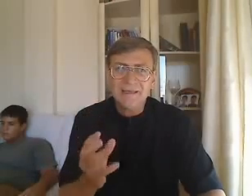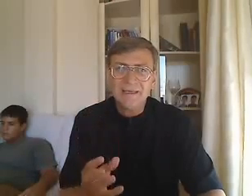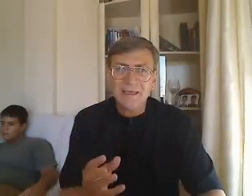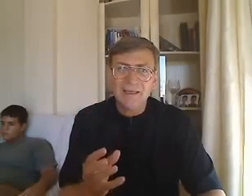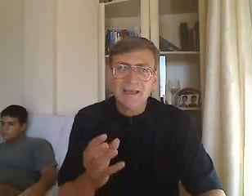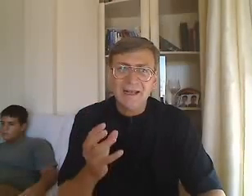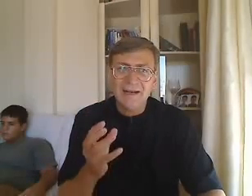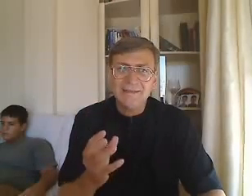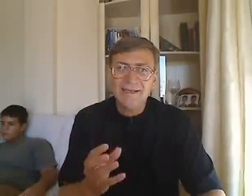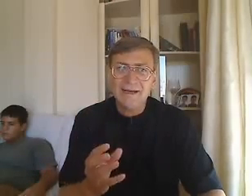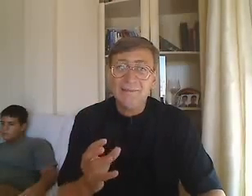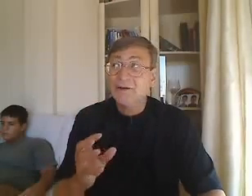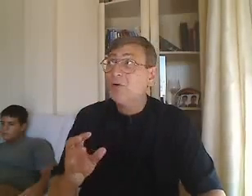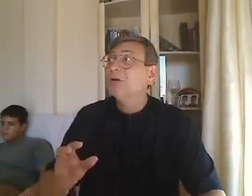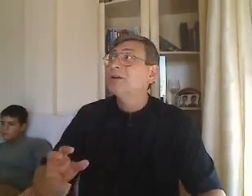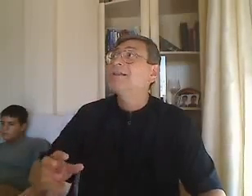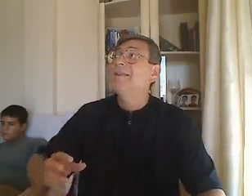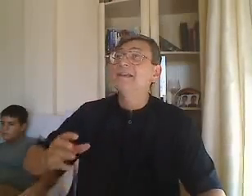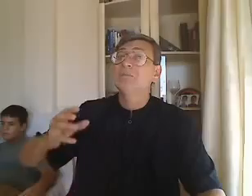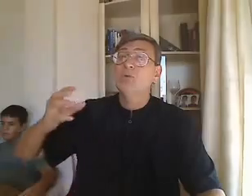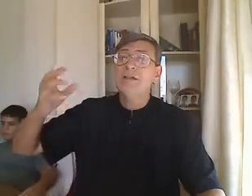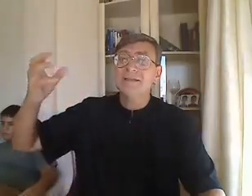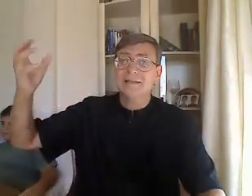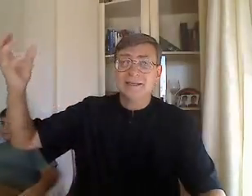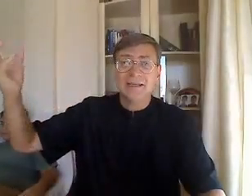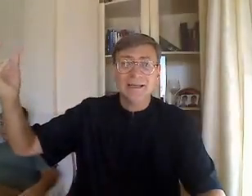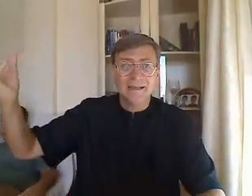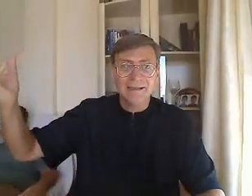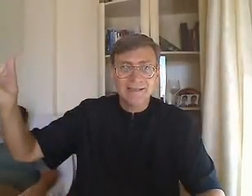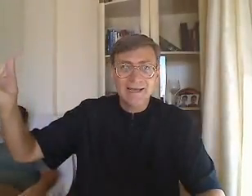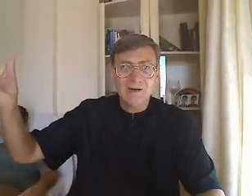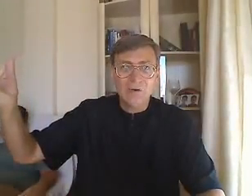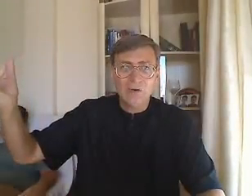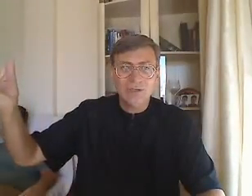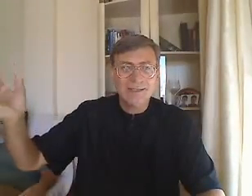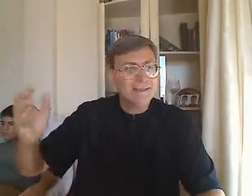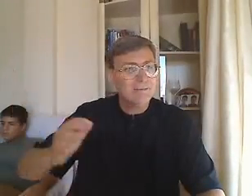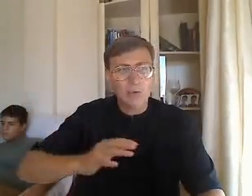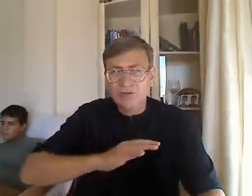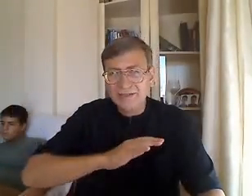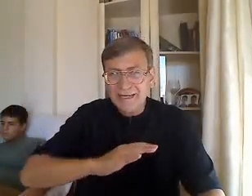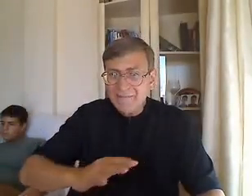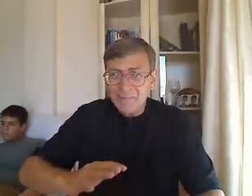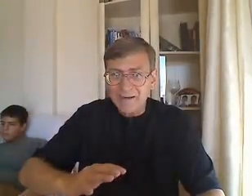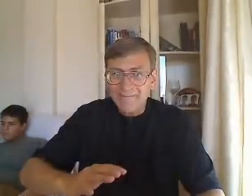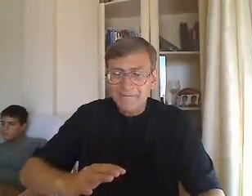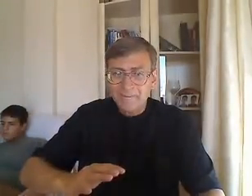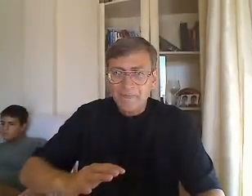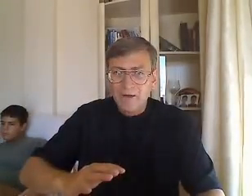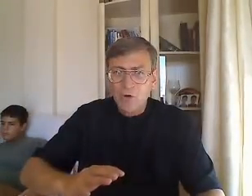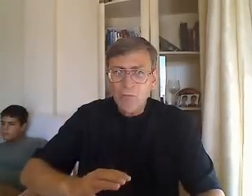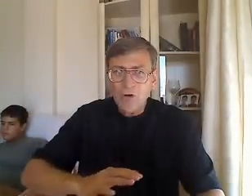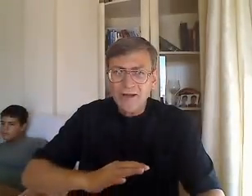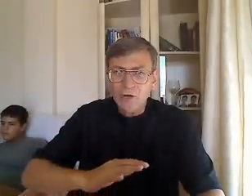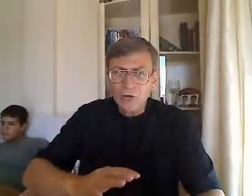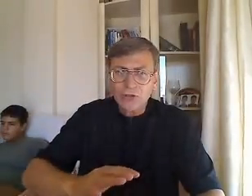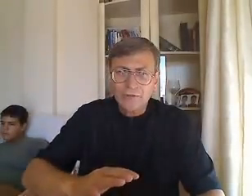aquí, en la tierra, pero después, en el cielo, por siempre, como Enoch,